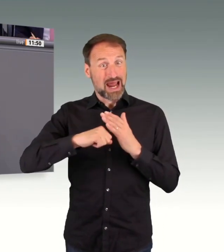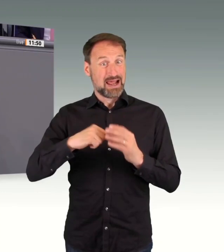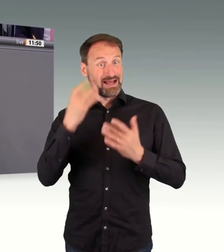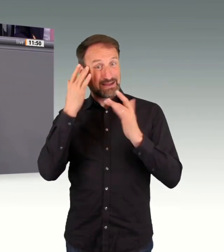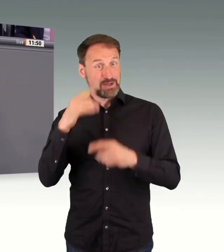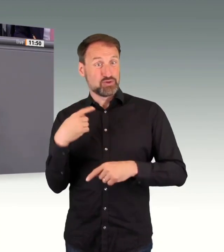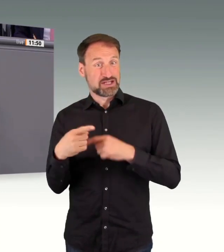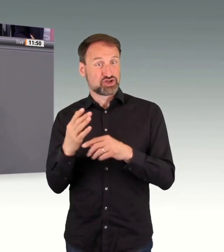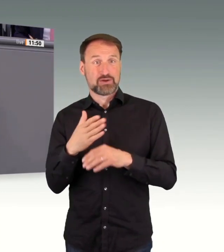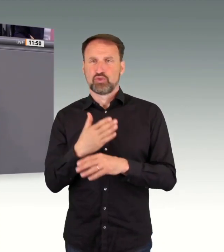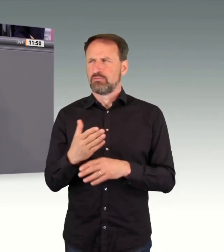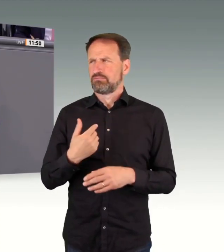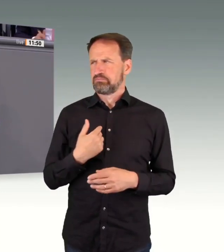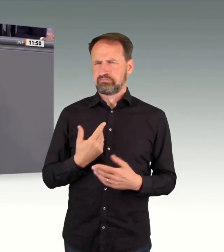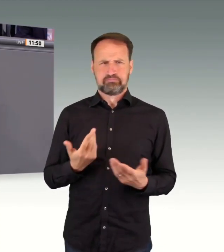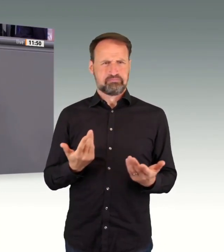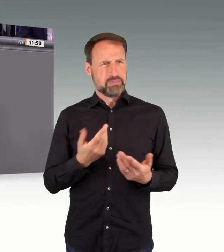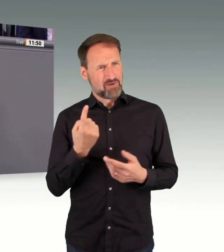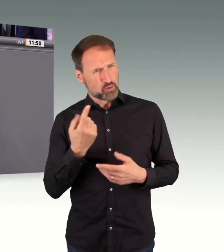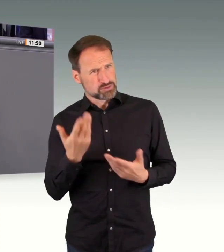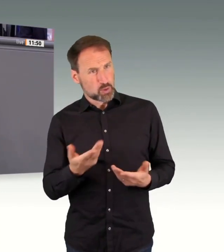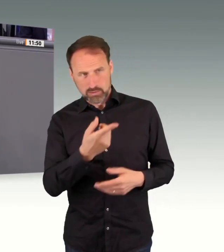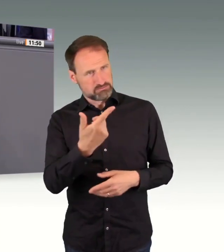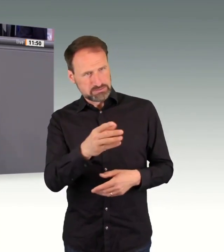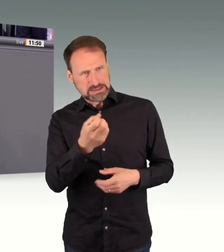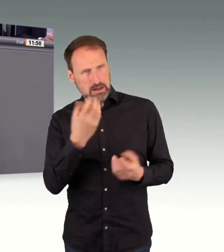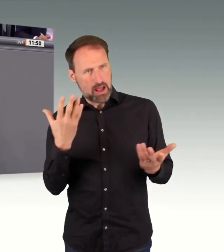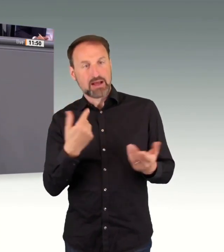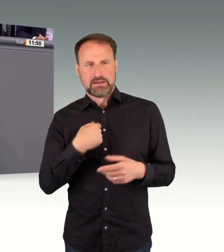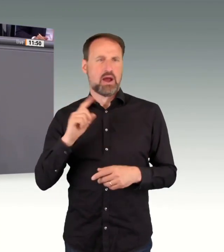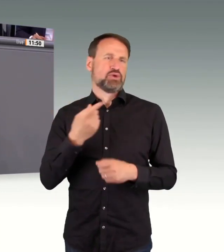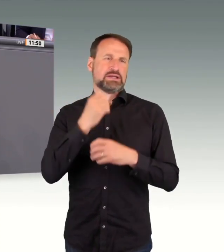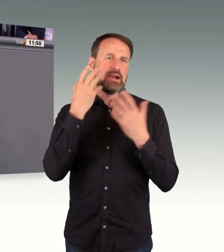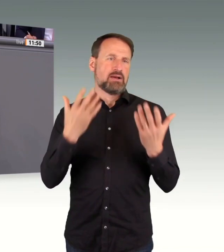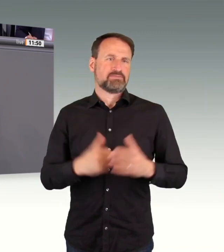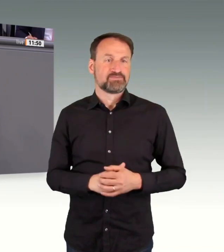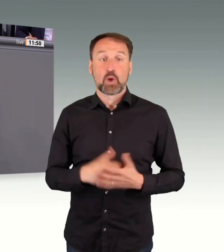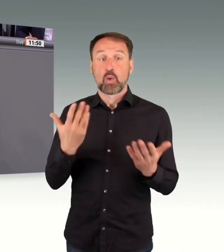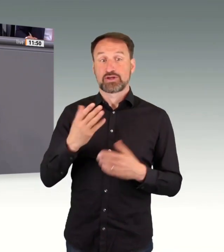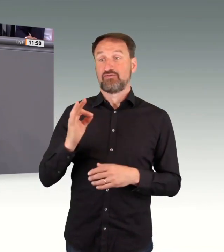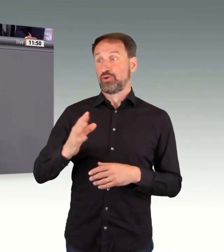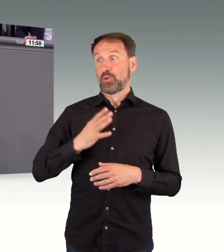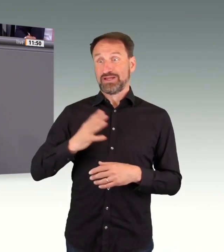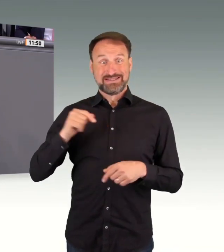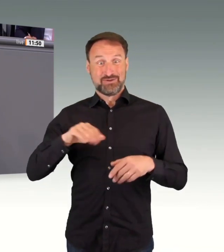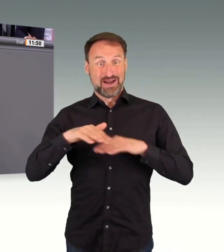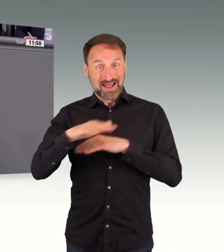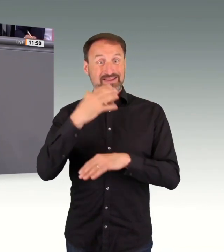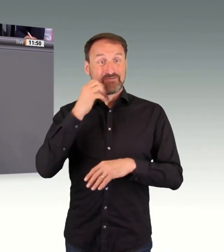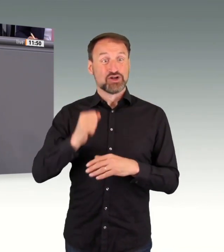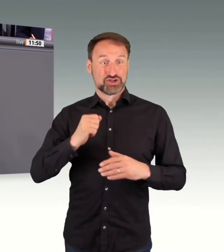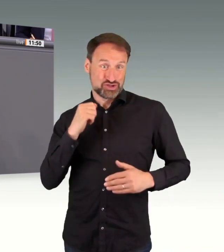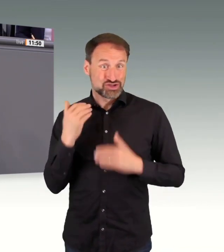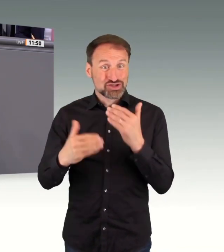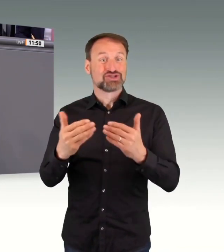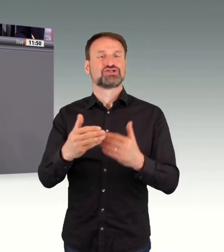Kolleginnen und Kollegen, wollen wir die Dauer bis zur Realisierung von Projekten halbieren. Dafür müssen wir jeden Stein umdrehen. Ich sage aber